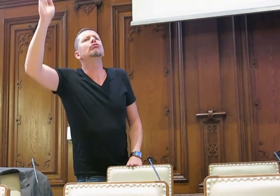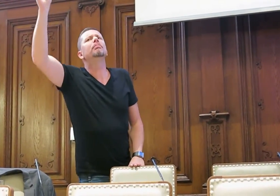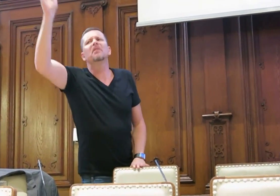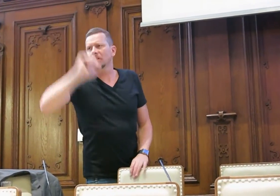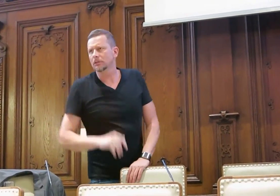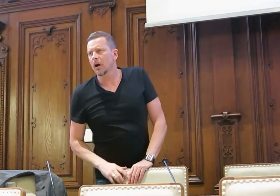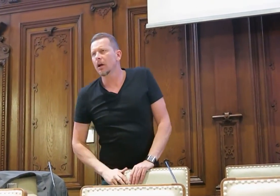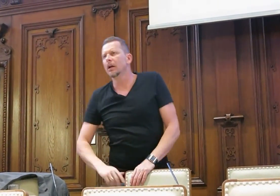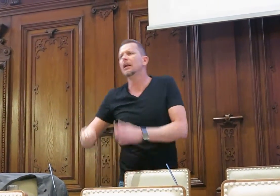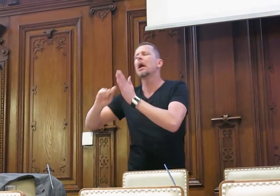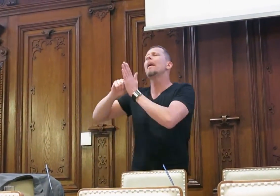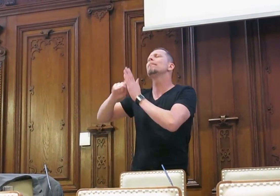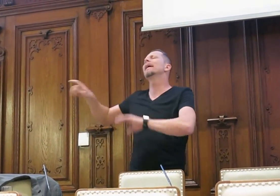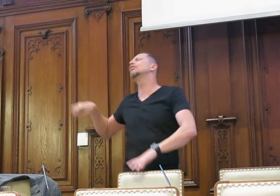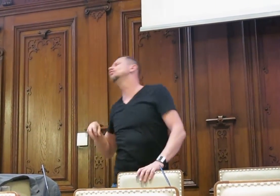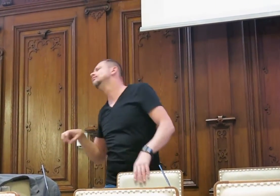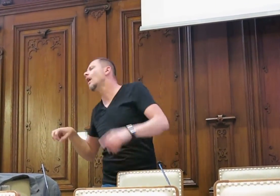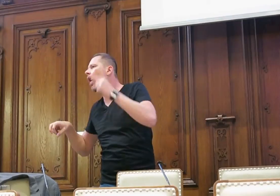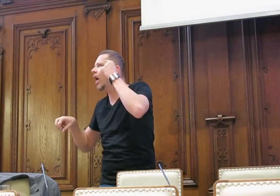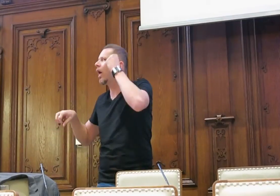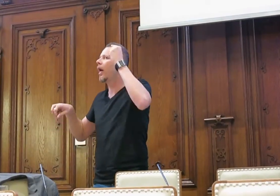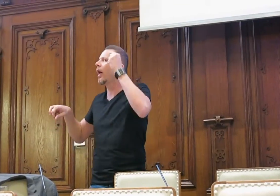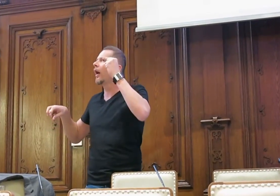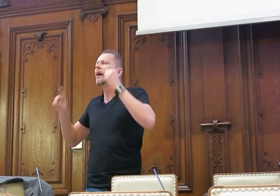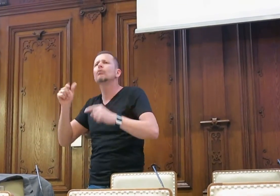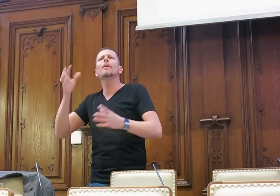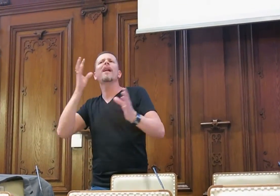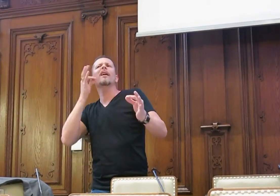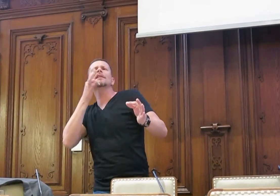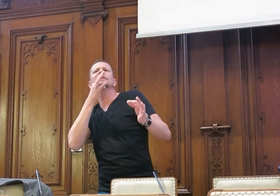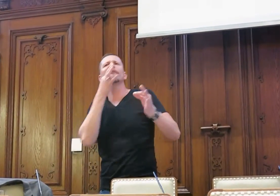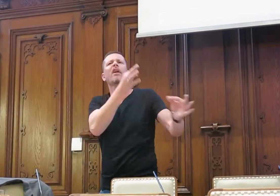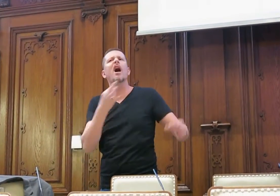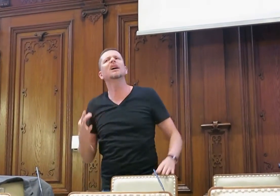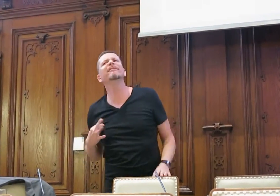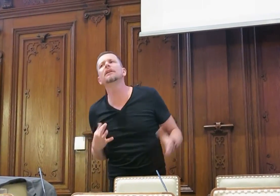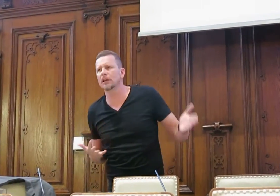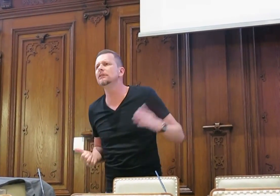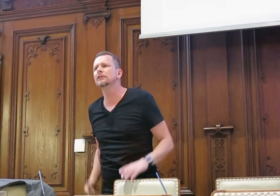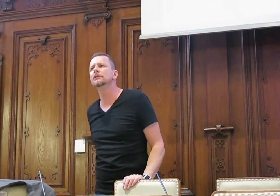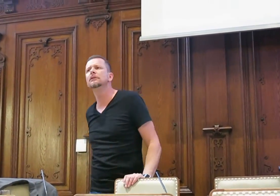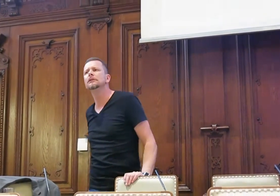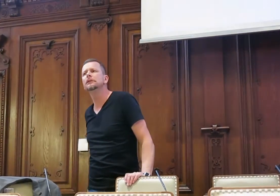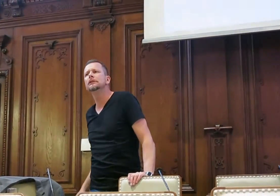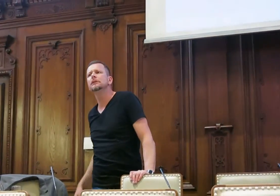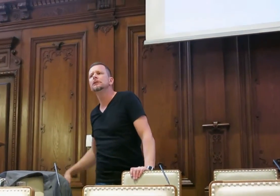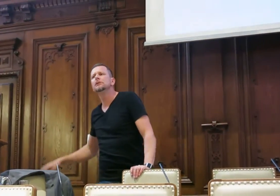Einen Wochen später, geht der Petrus wieder einmal so durch seinen Himmel und fragt ihn, wie geht's dir, Katze?